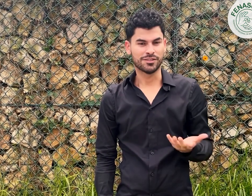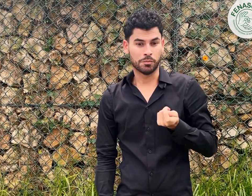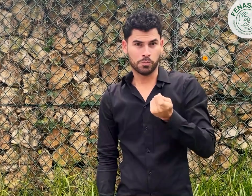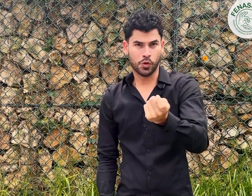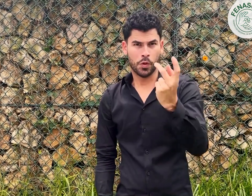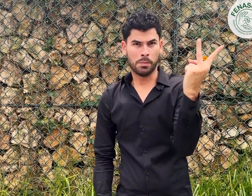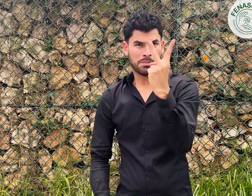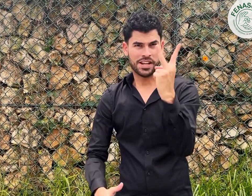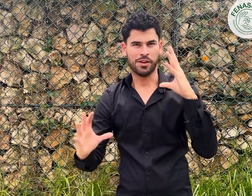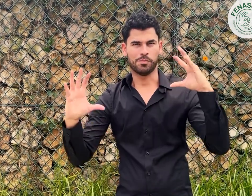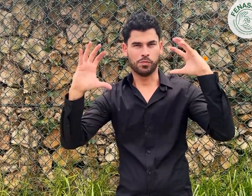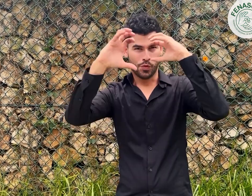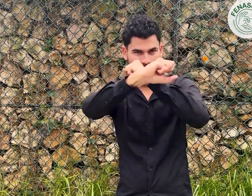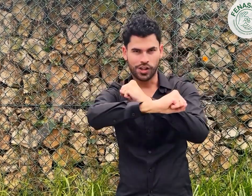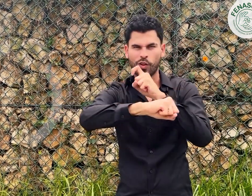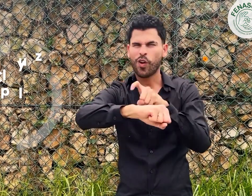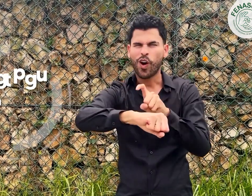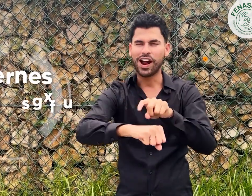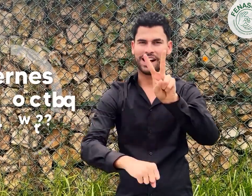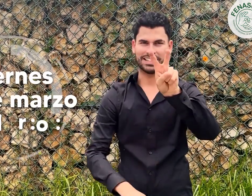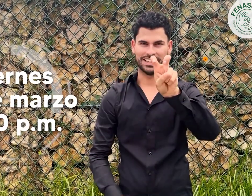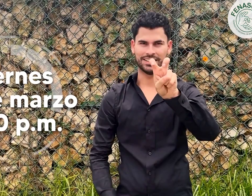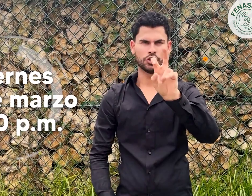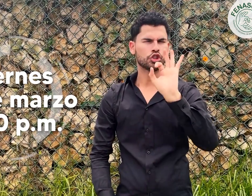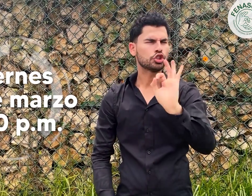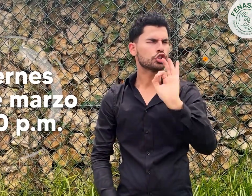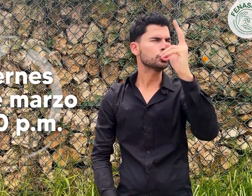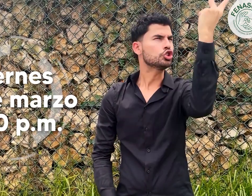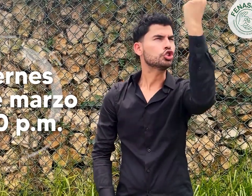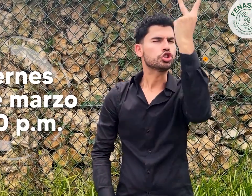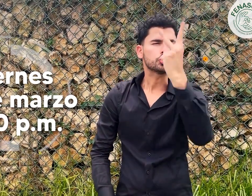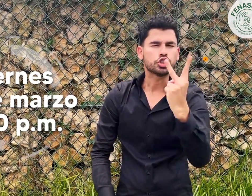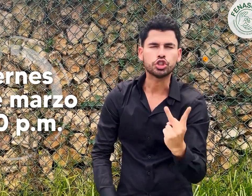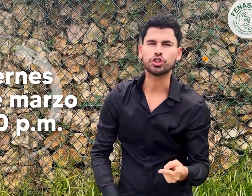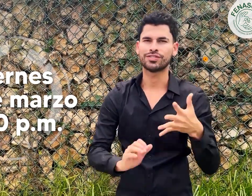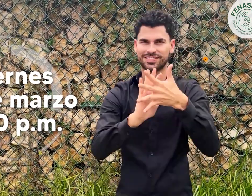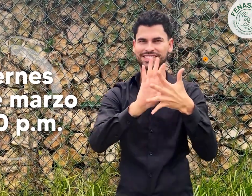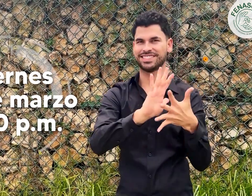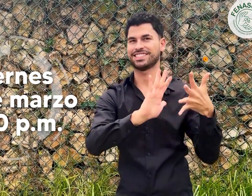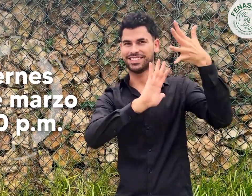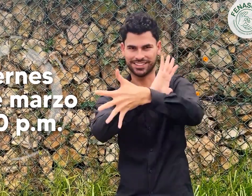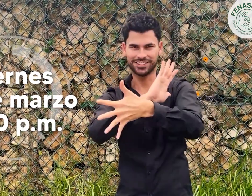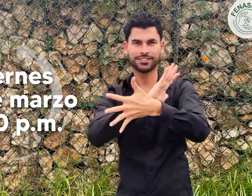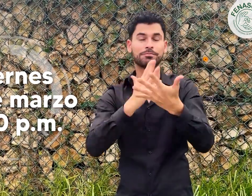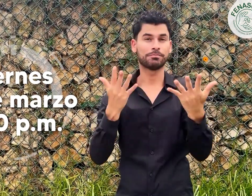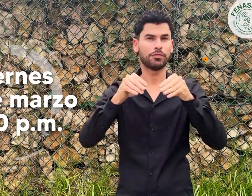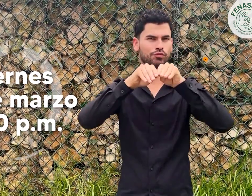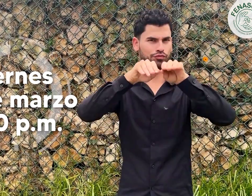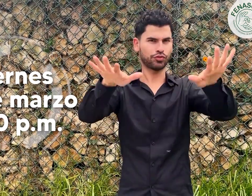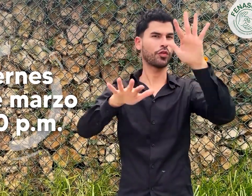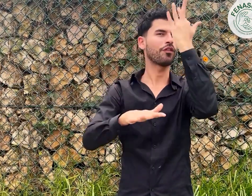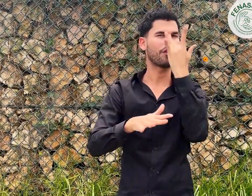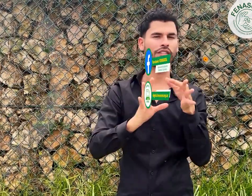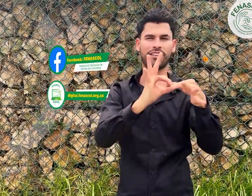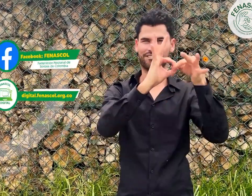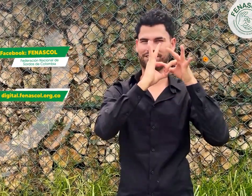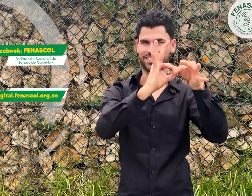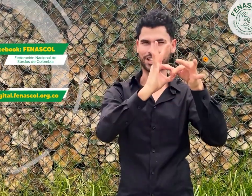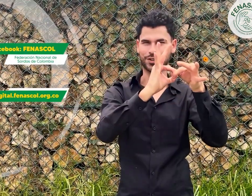Recuerda que NotiSeñales este y todos los viernes será a las 7 de la noche y la transmisión será por el Facebook de Fenascol o la